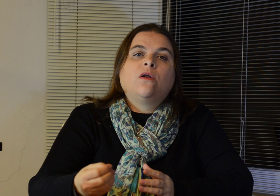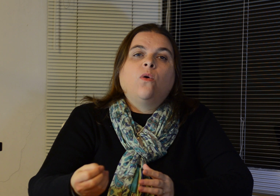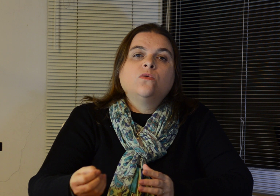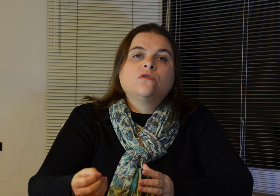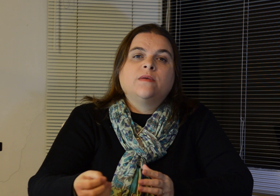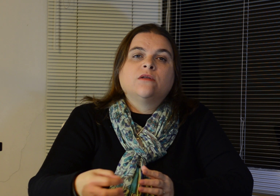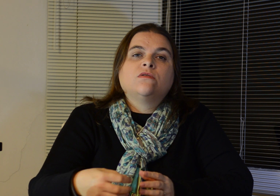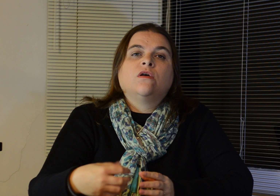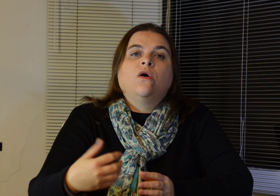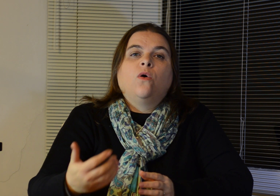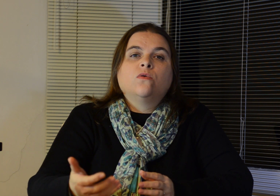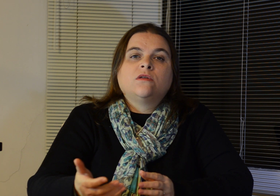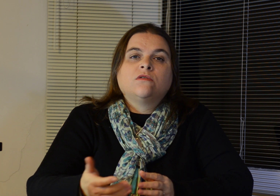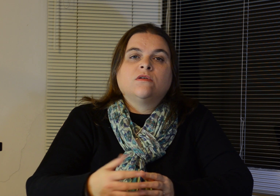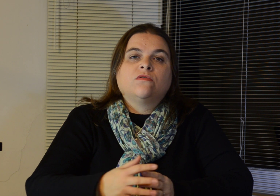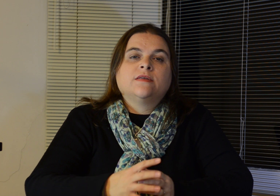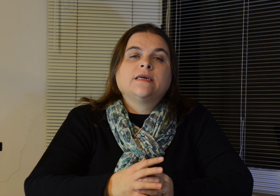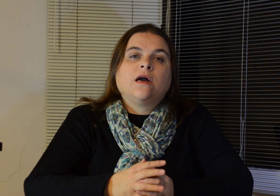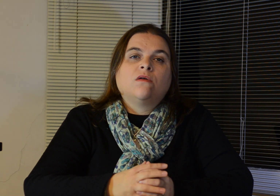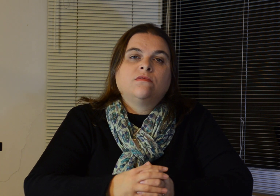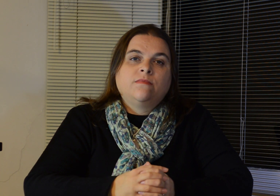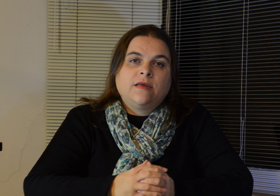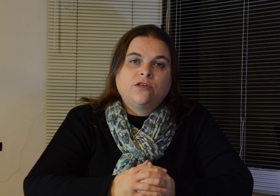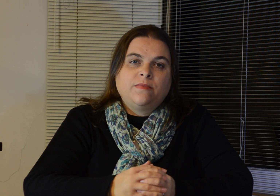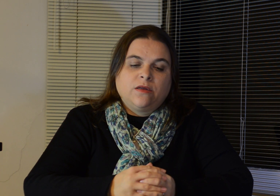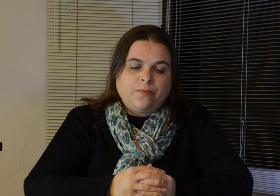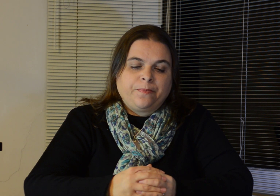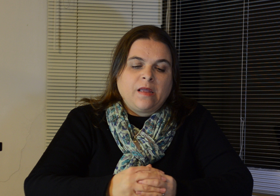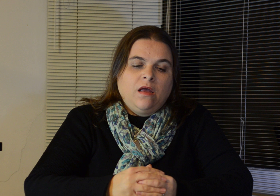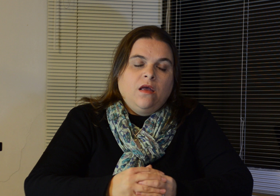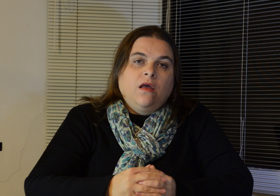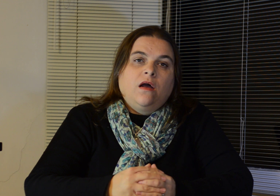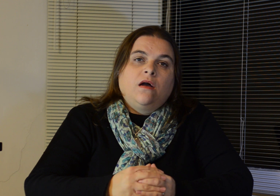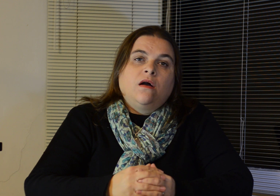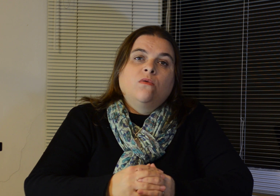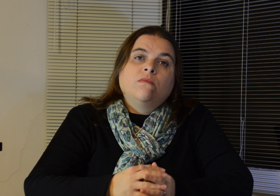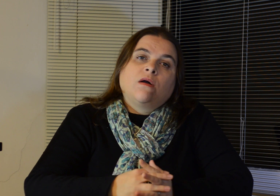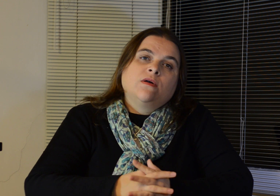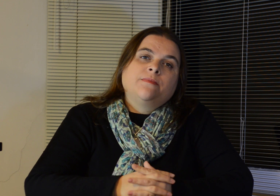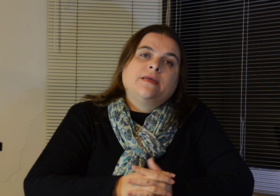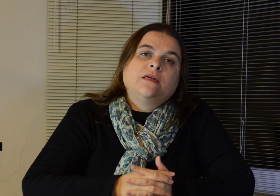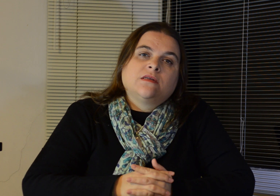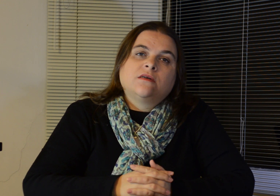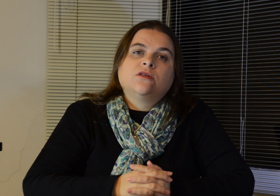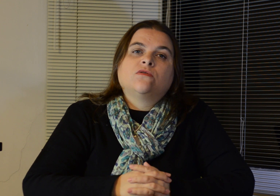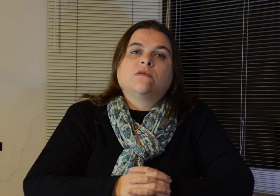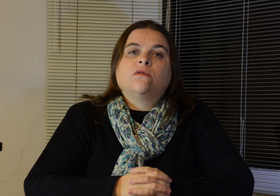outros medos, outras situações que causam este medo. Uma coisa bem interessante que o